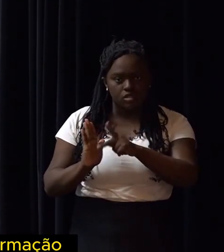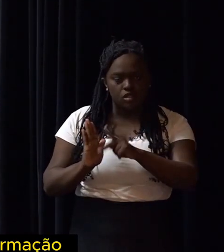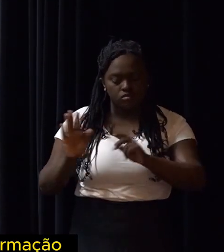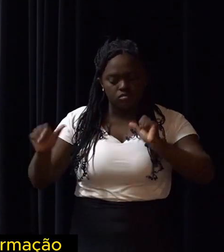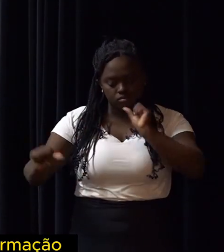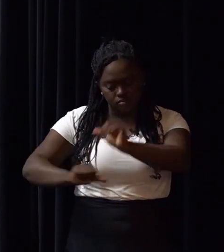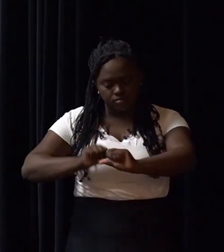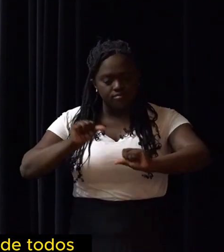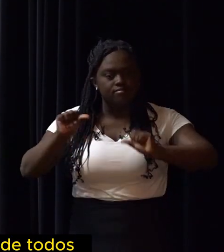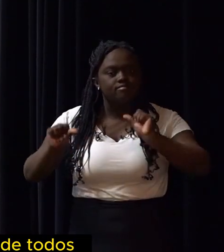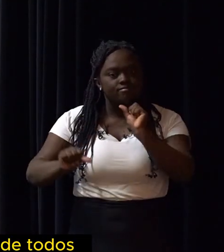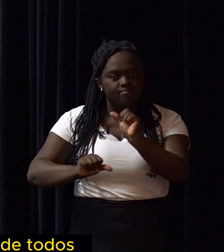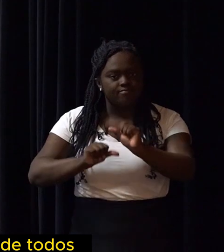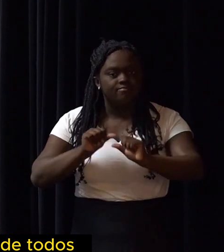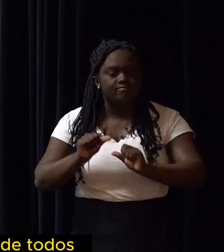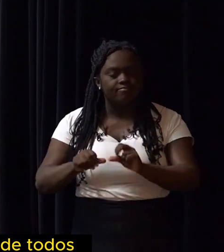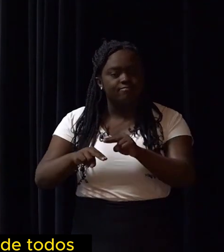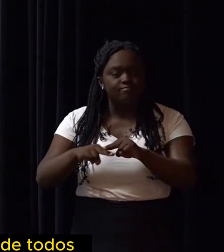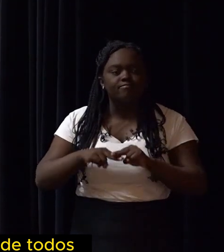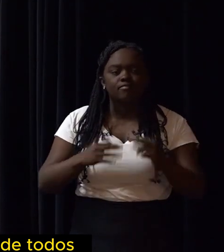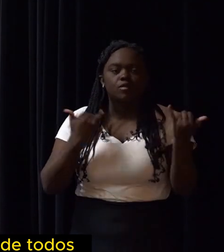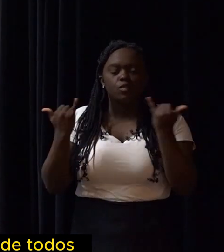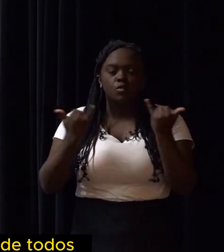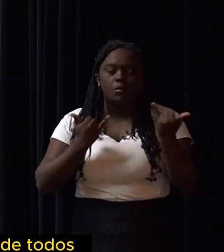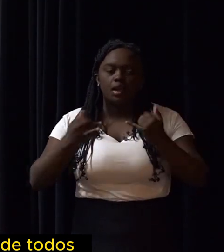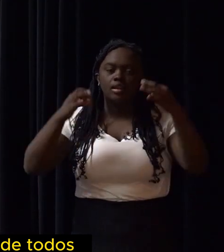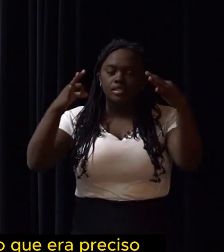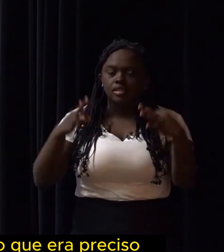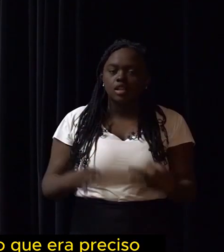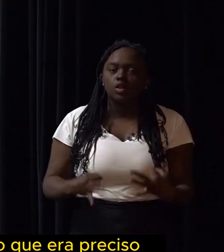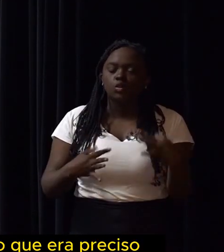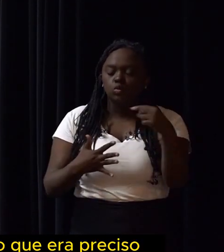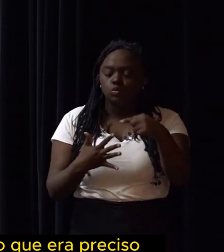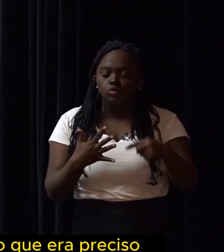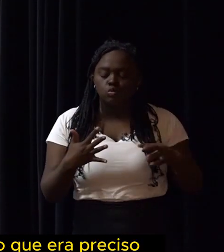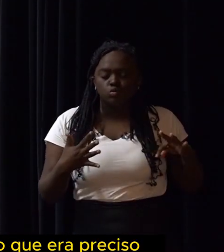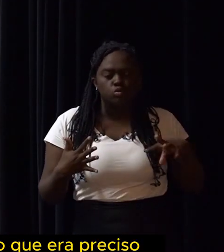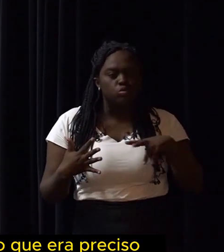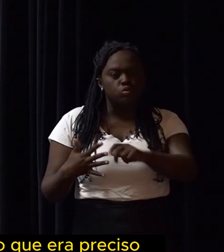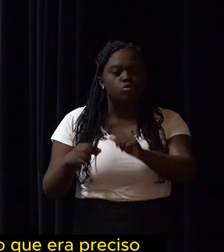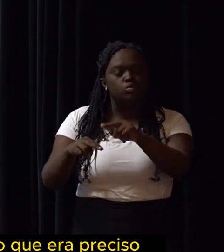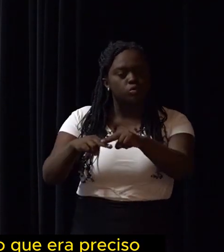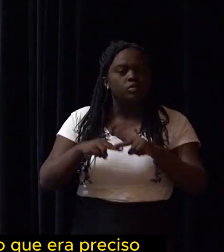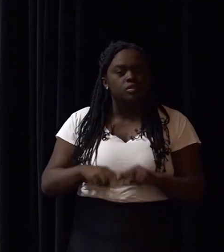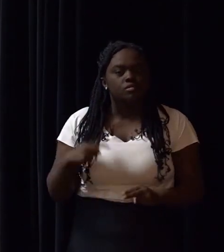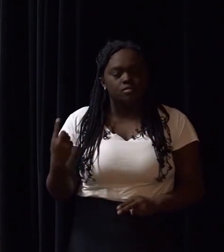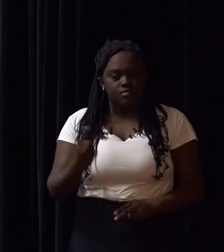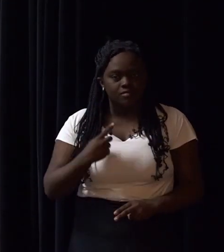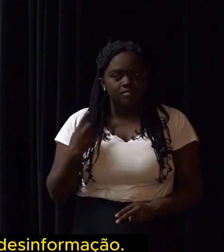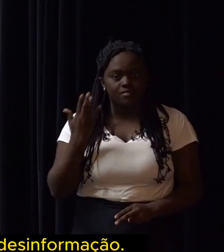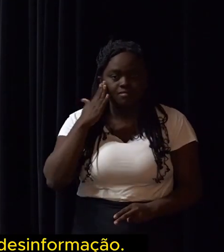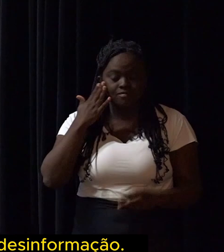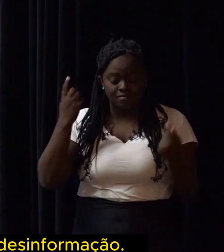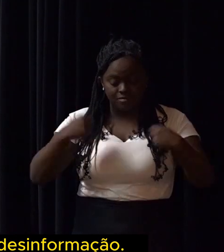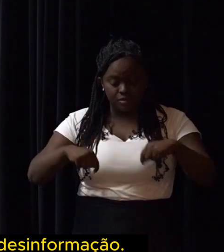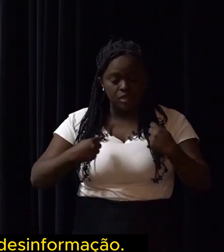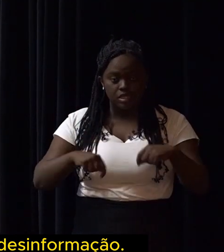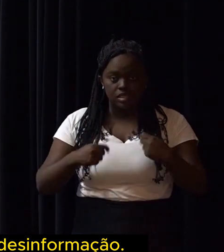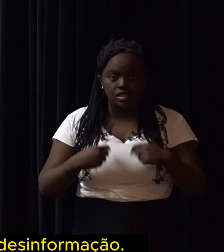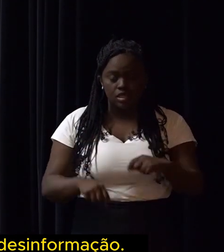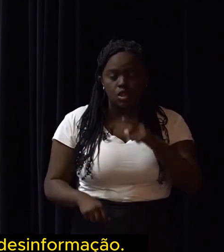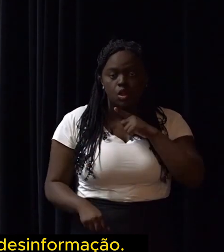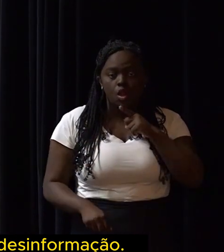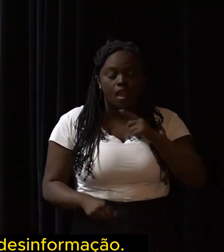transformação pela informação correta de todos. E, por isso, chegamos à conclusão que era preciso formar